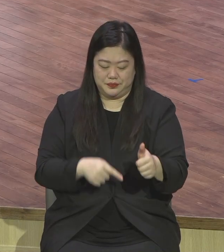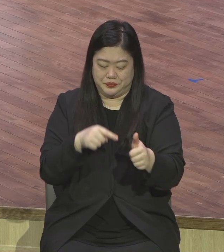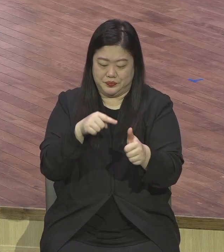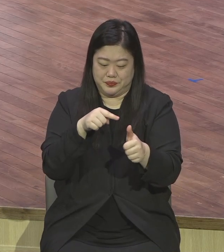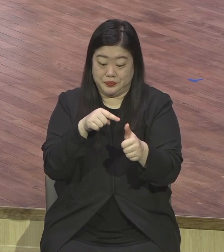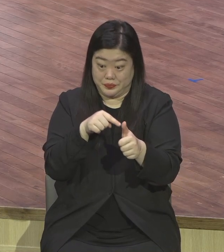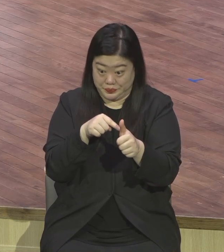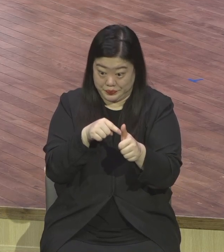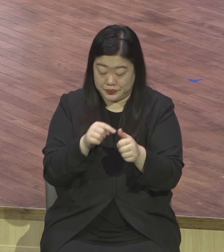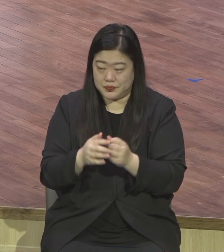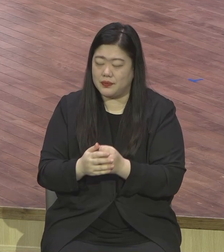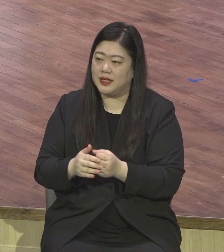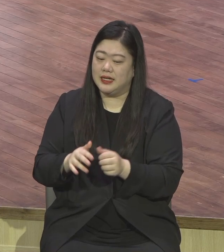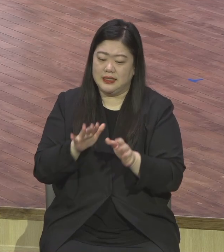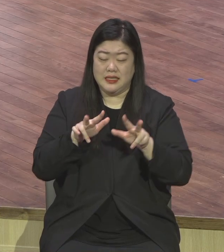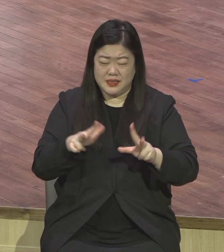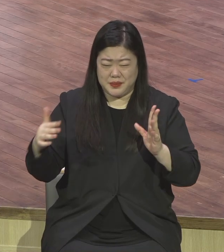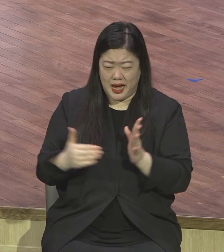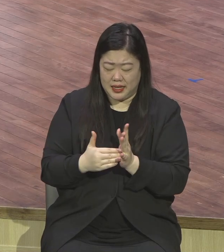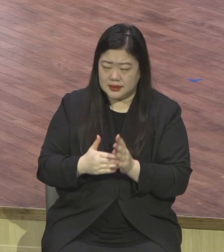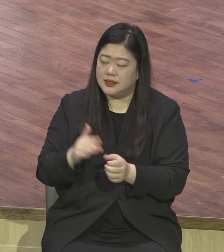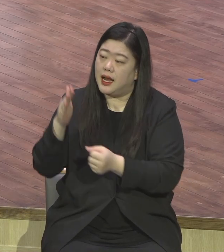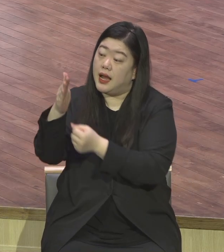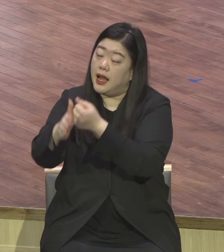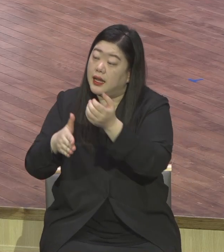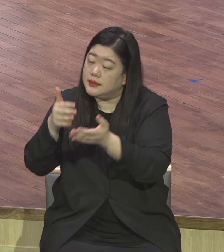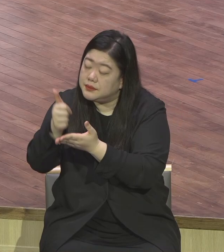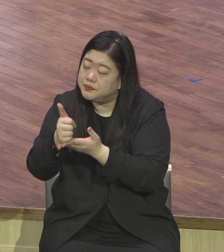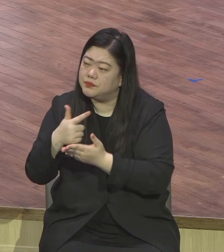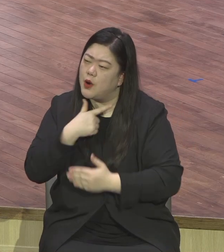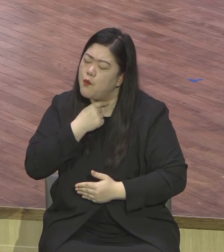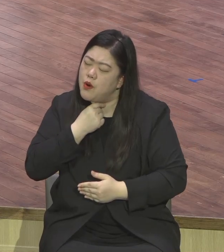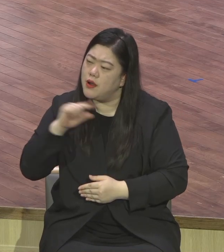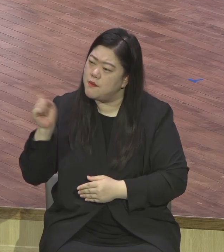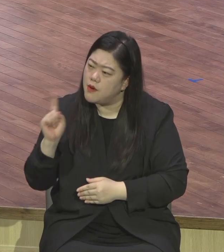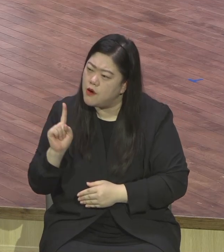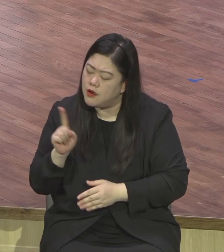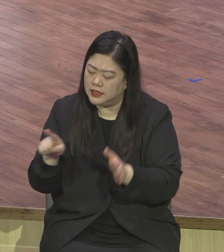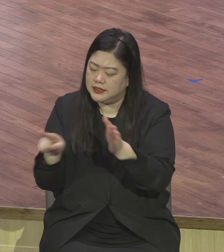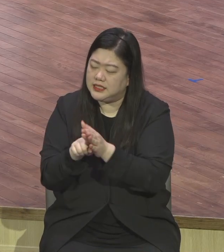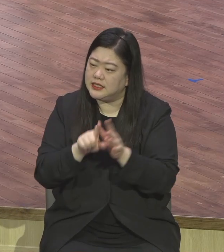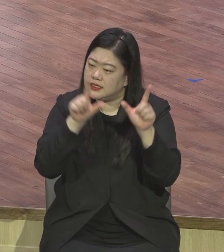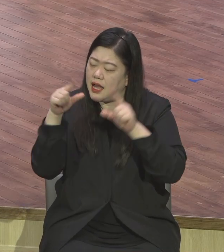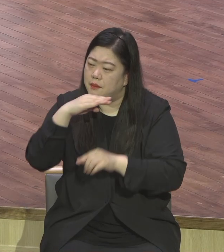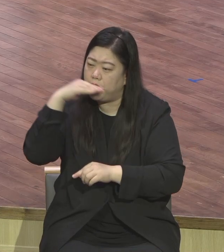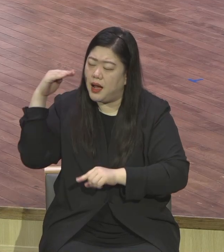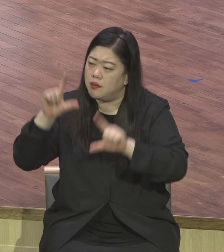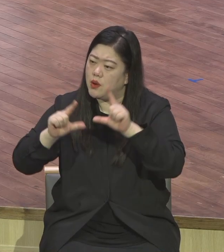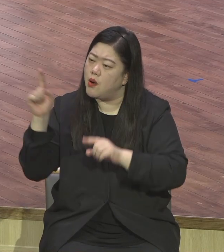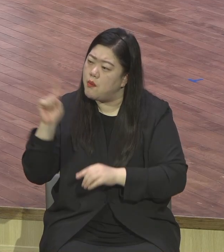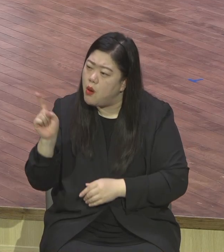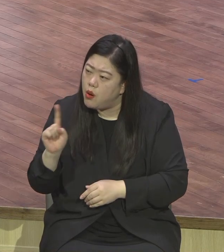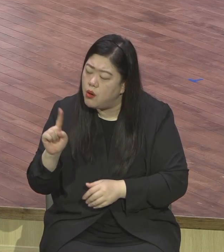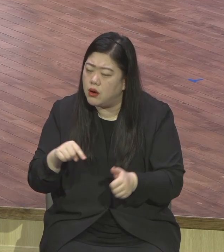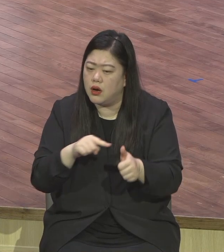신앙생활이 뭔지 참모습을 알지 못하고 큰